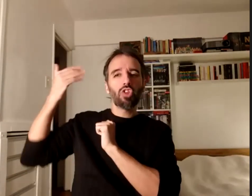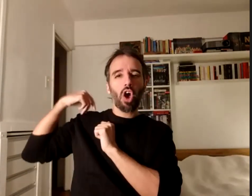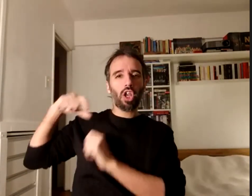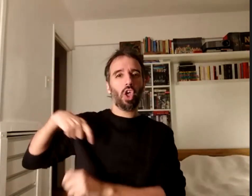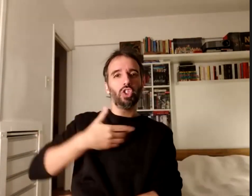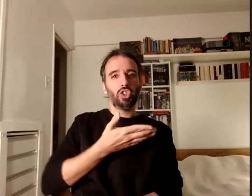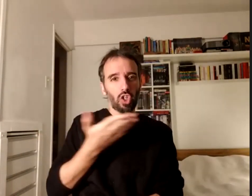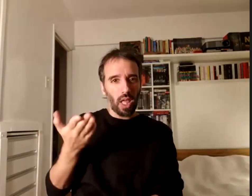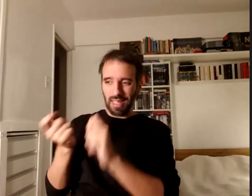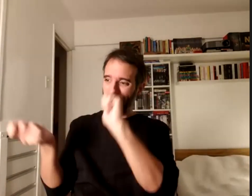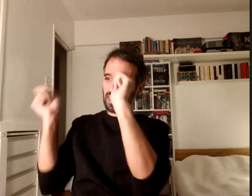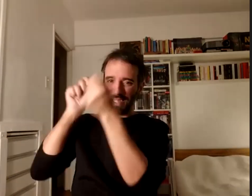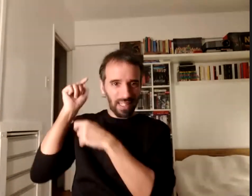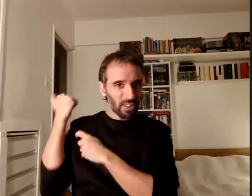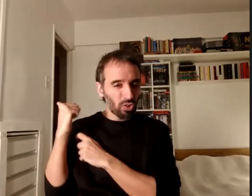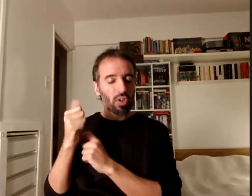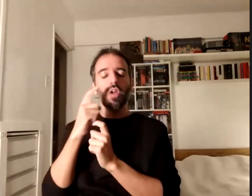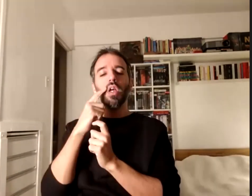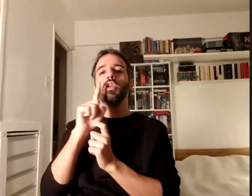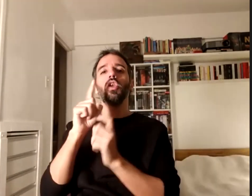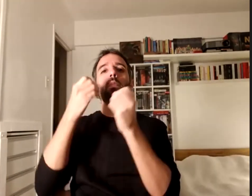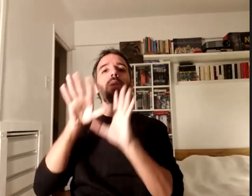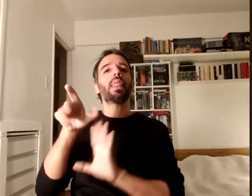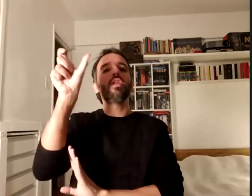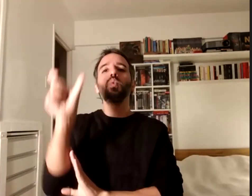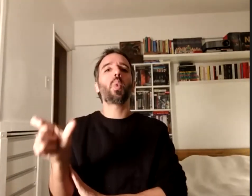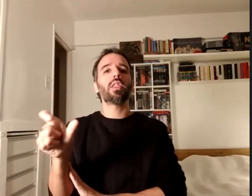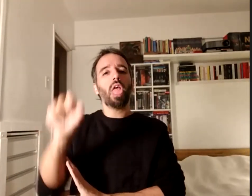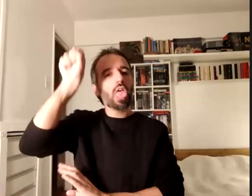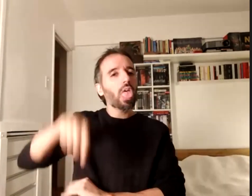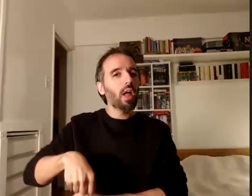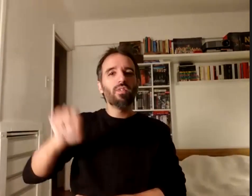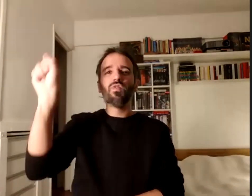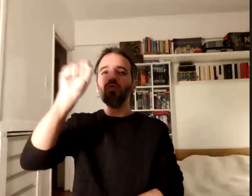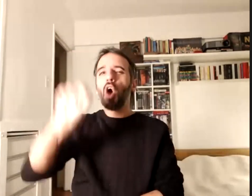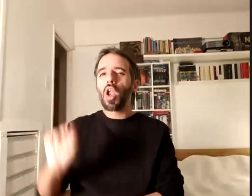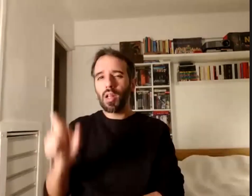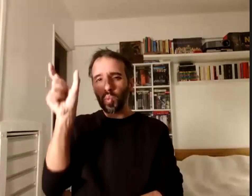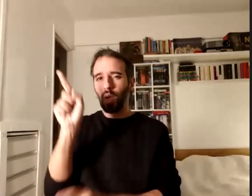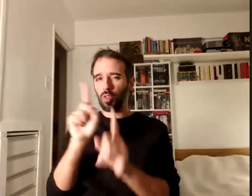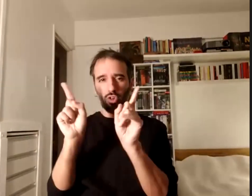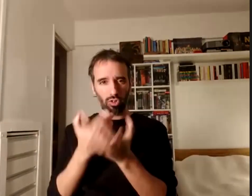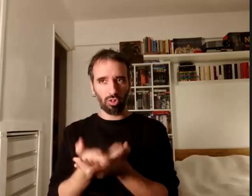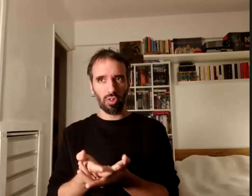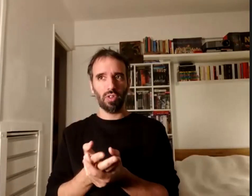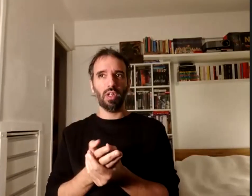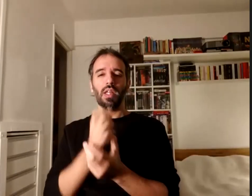no perder al sujeto y como también se dijo acá es generar un conocimiento situado